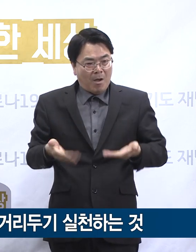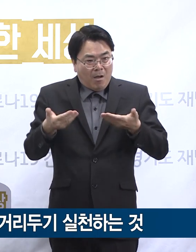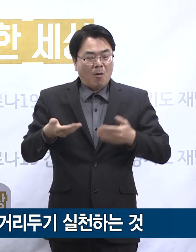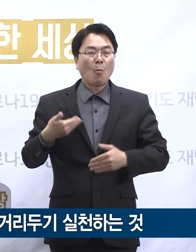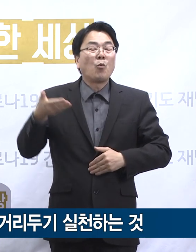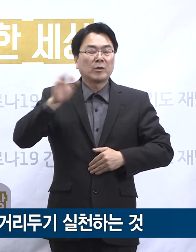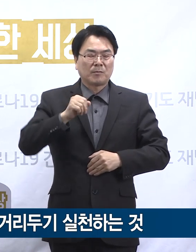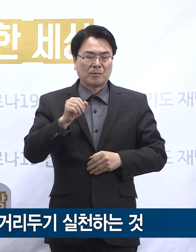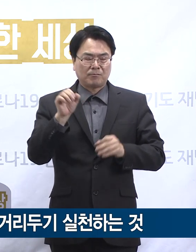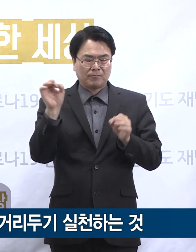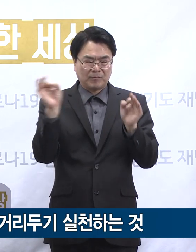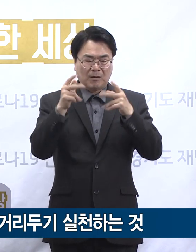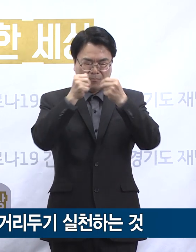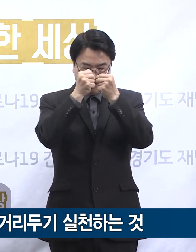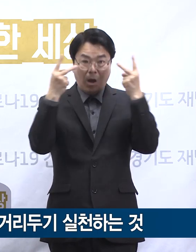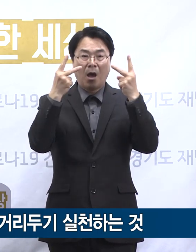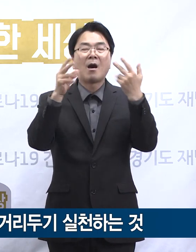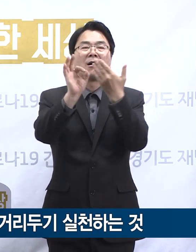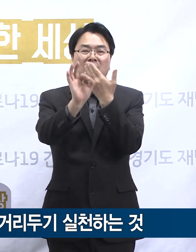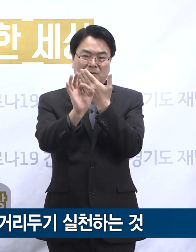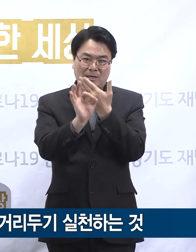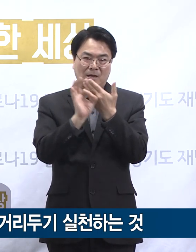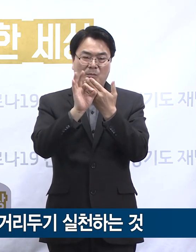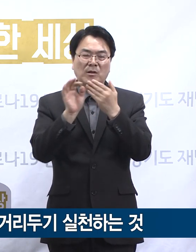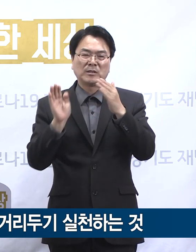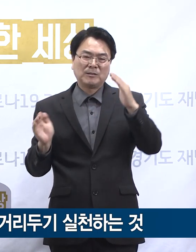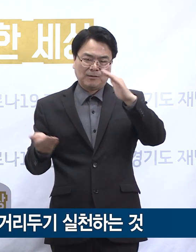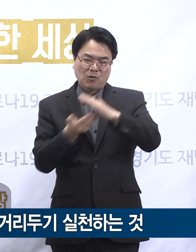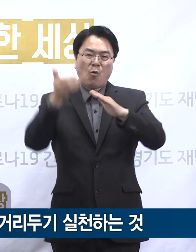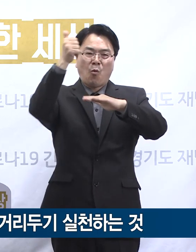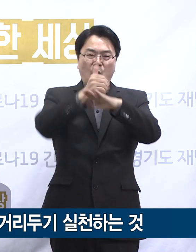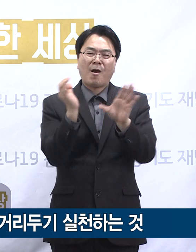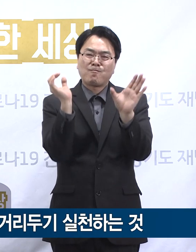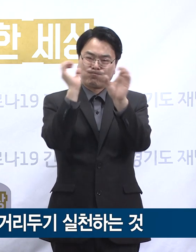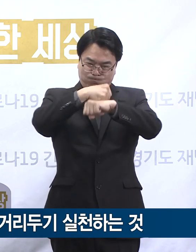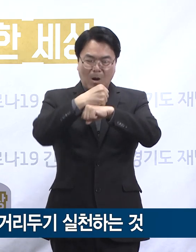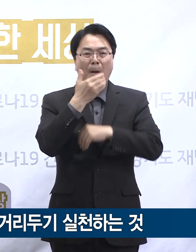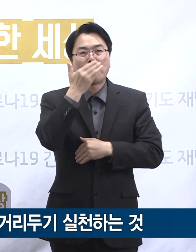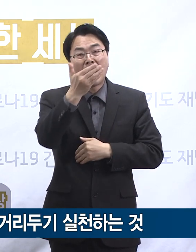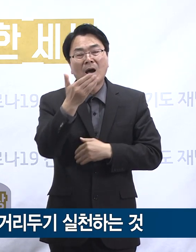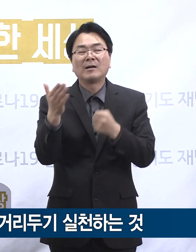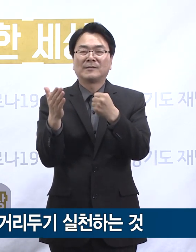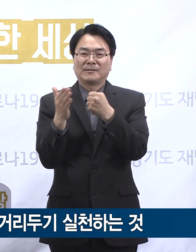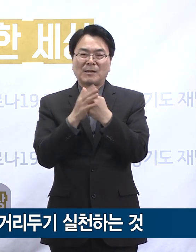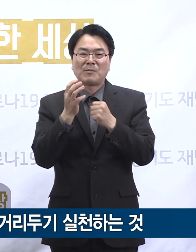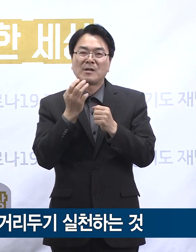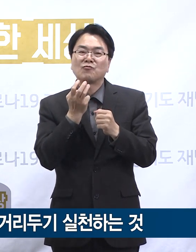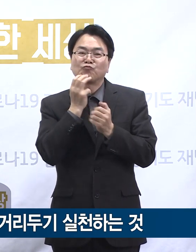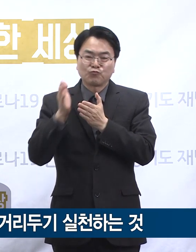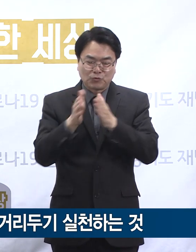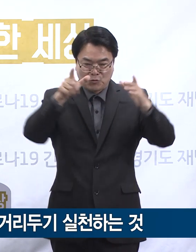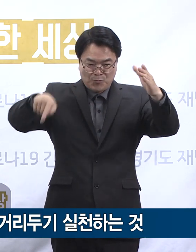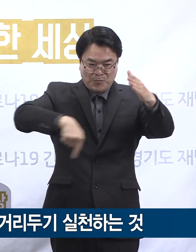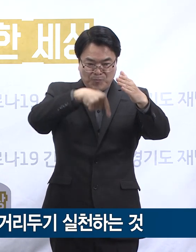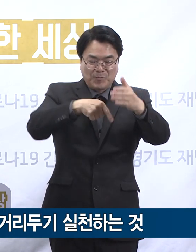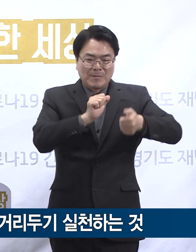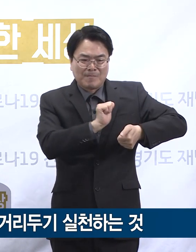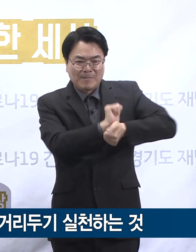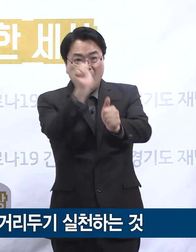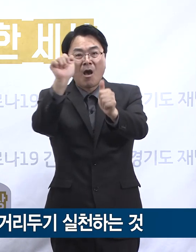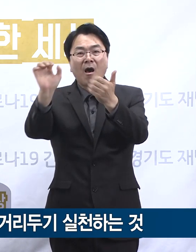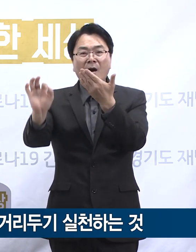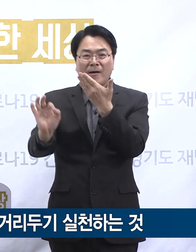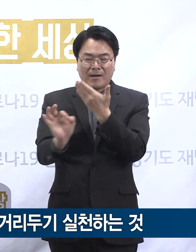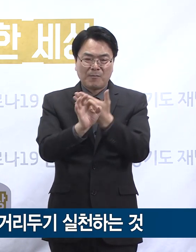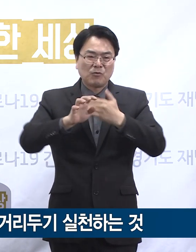그러나 순간의 방심이 그동안의 성과를 한 번에 무너뜨릴 수 있습니다. 만약 수도권에서 감염이 대규모로 퍼지게 되면 지금 서구